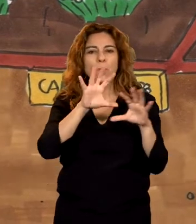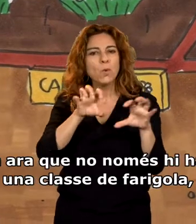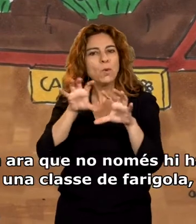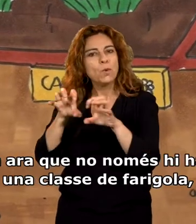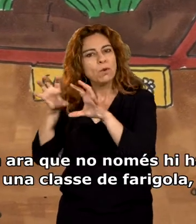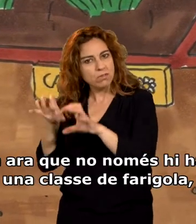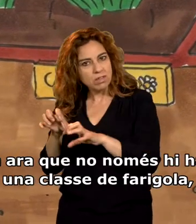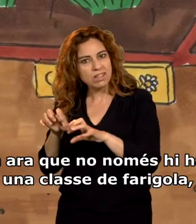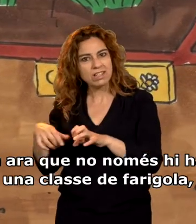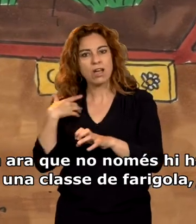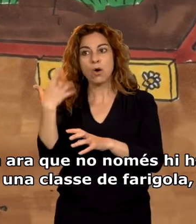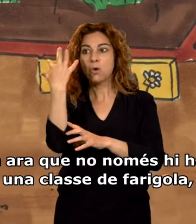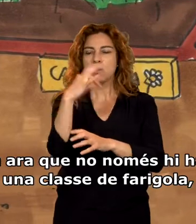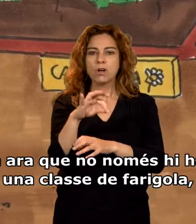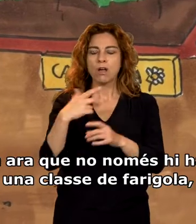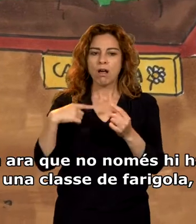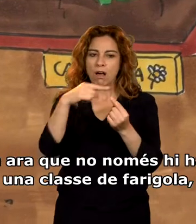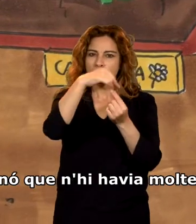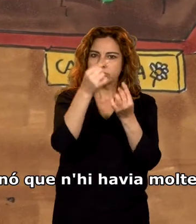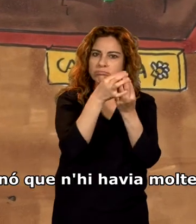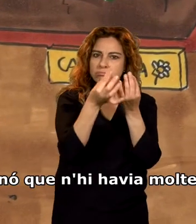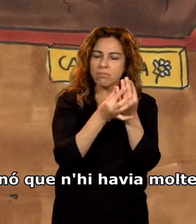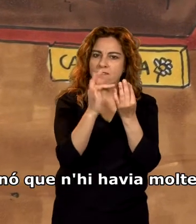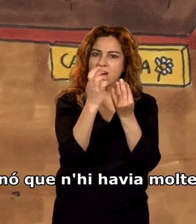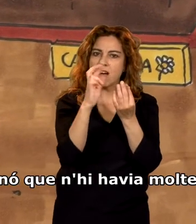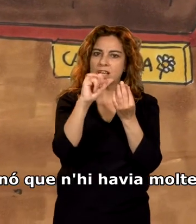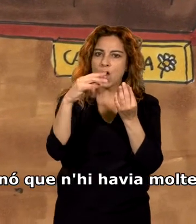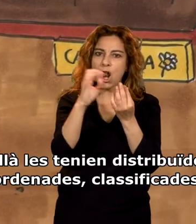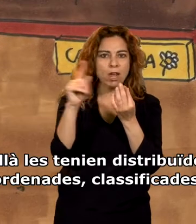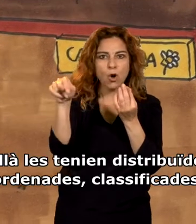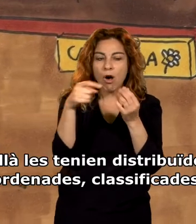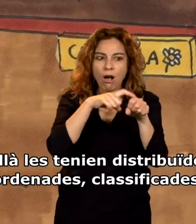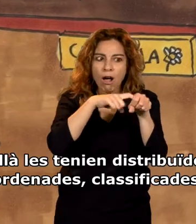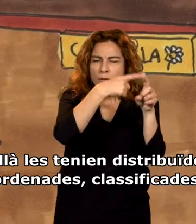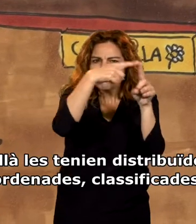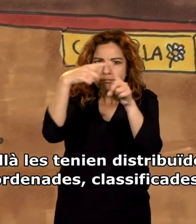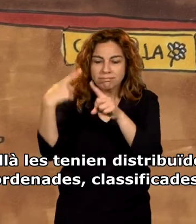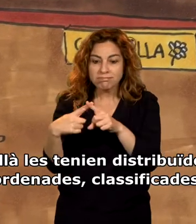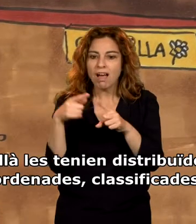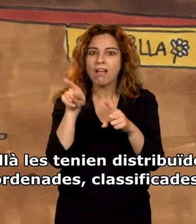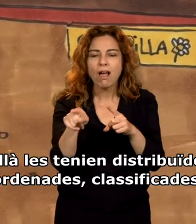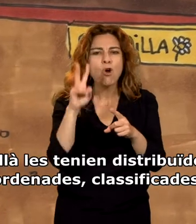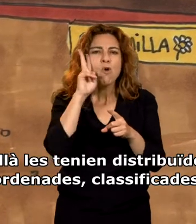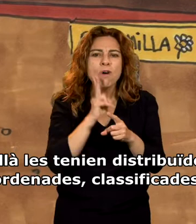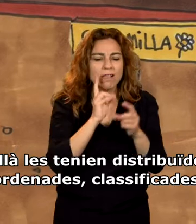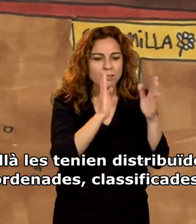coses, com ara que no només hi havia una classe de farigola, sinó que n'hi havia moltes, i allà les tenien distribuïdes, ordenades,